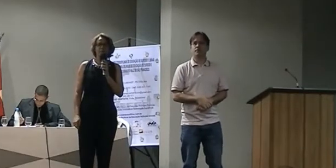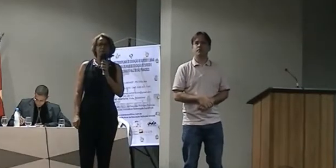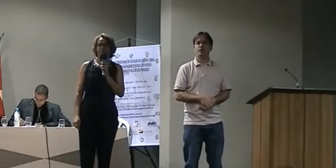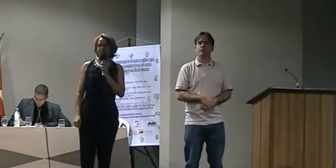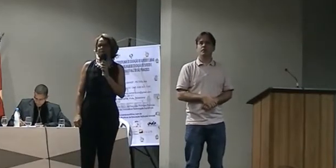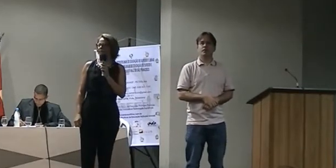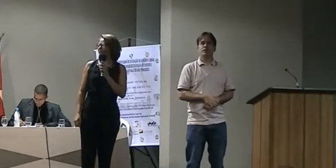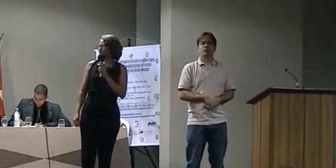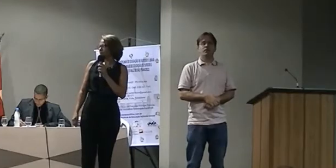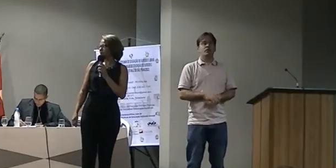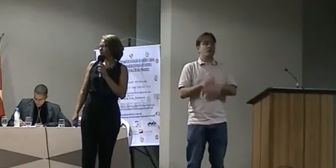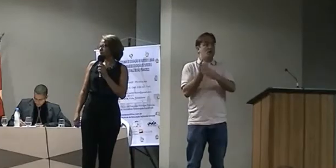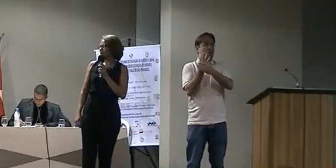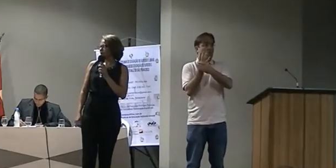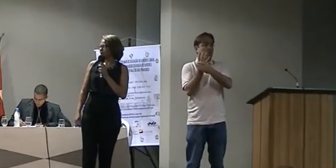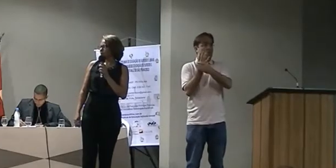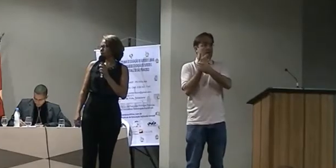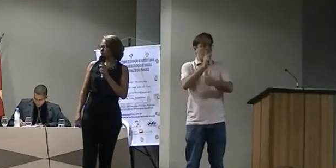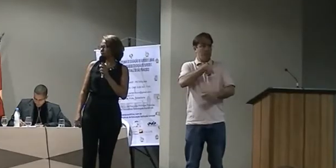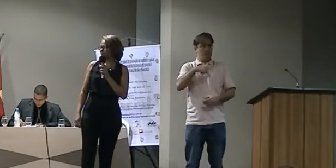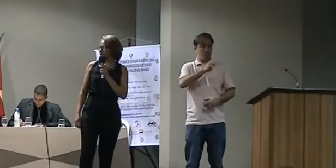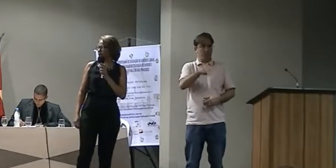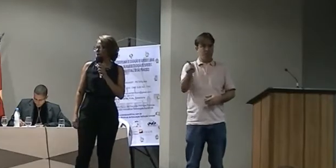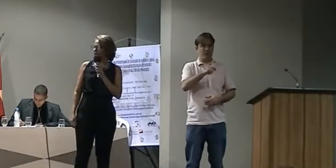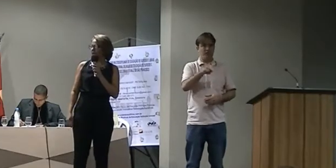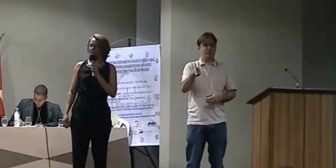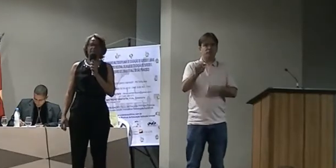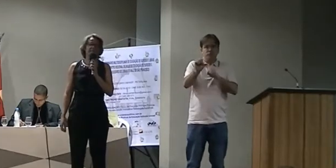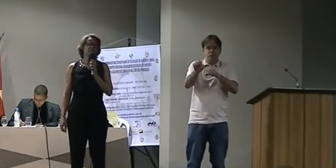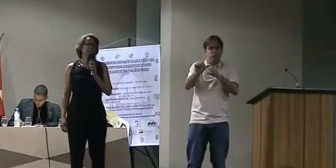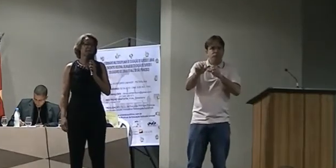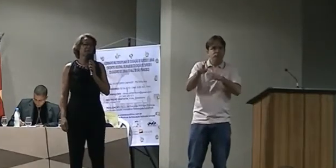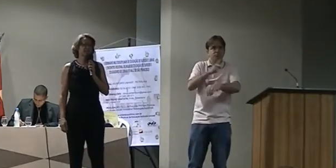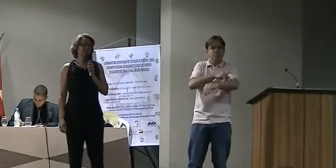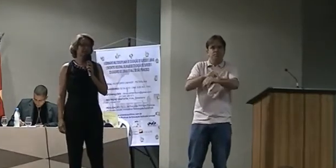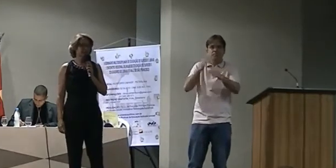UPE. Sou psicopedagoga e especialista em libras também.